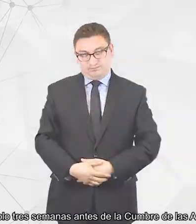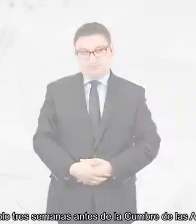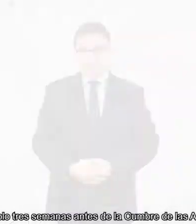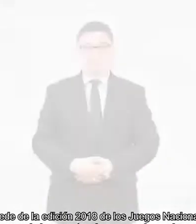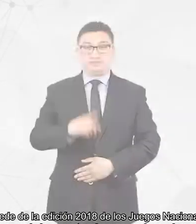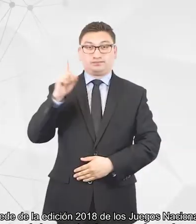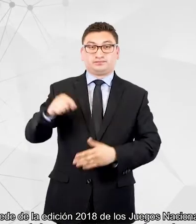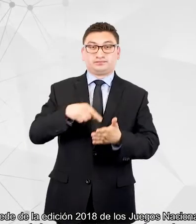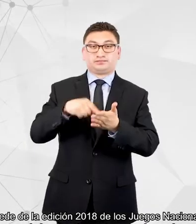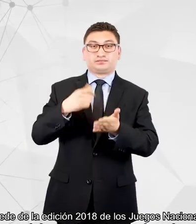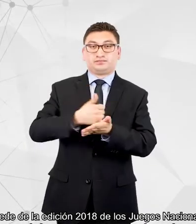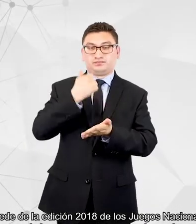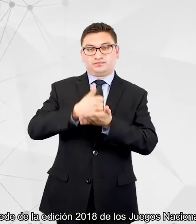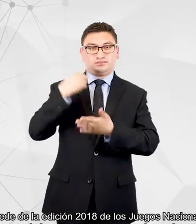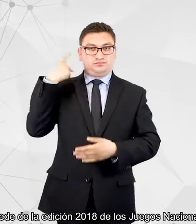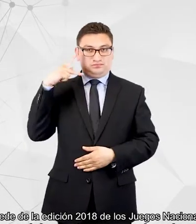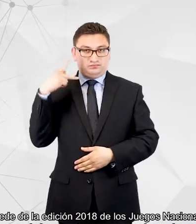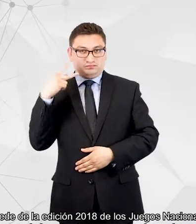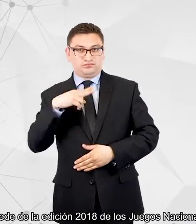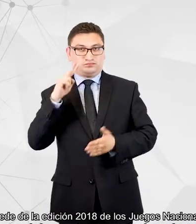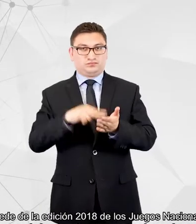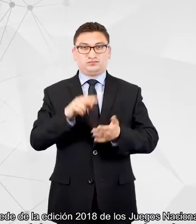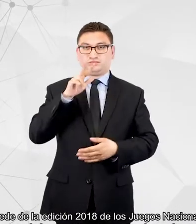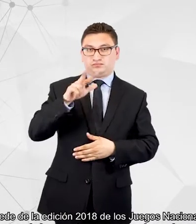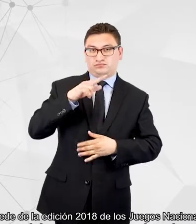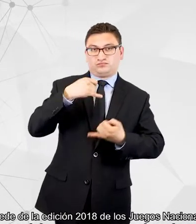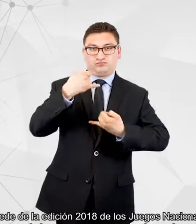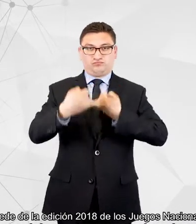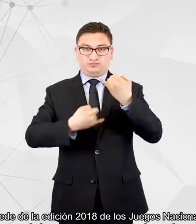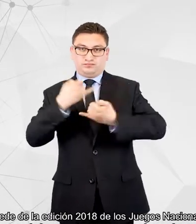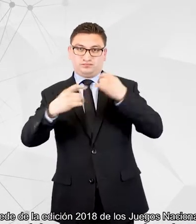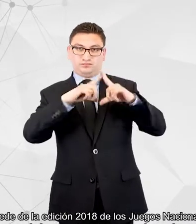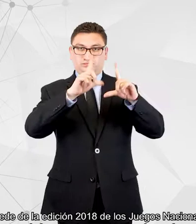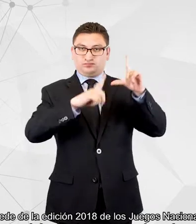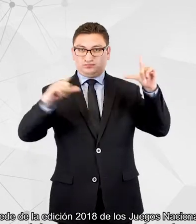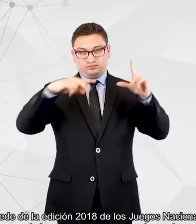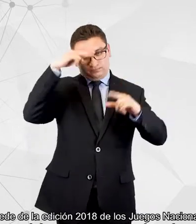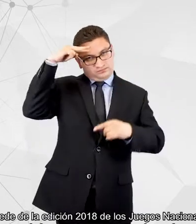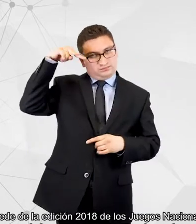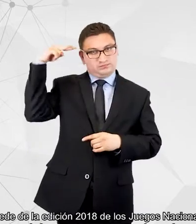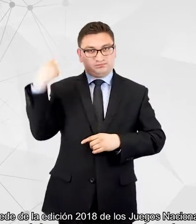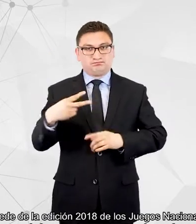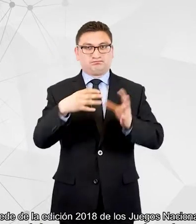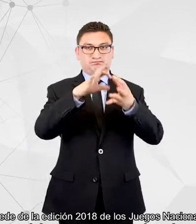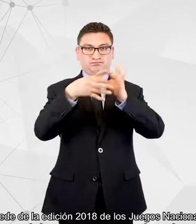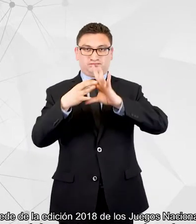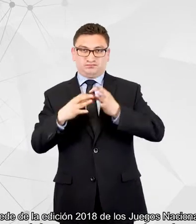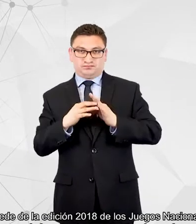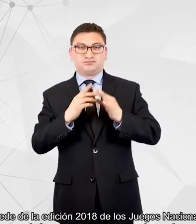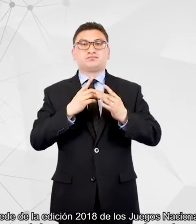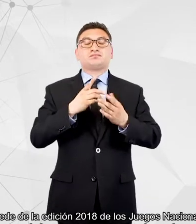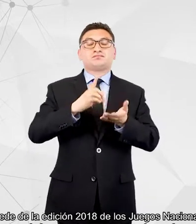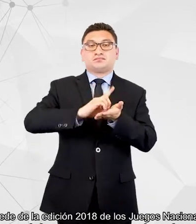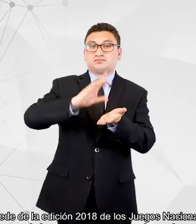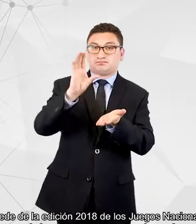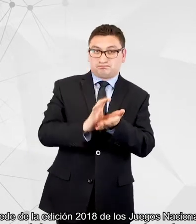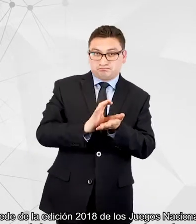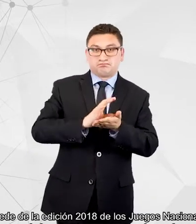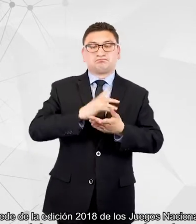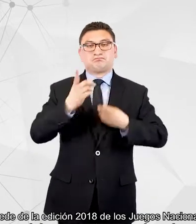Puebla será la sede de la edición 2018 de los Juegos Nacionales de Verano de Olimpiadas Especiales, uno de los eventos de mayor